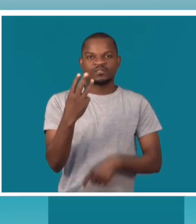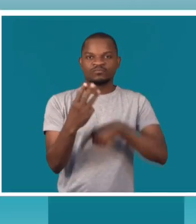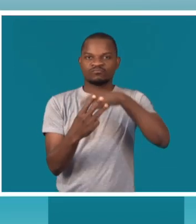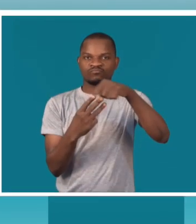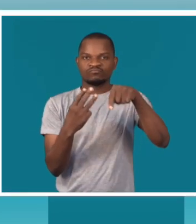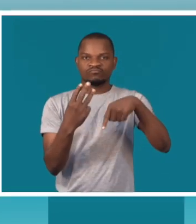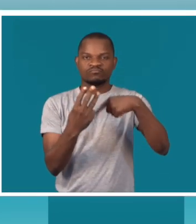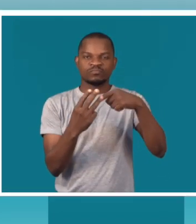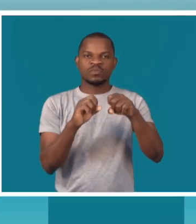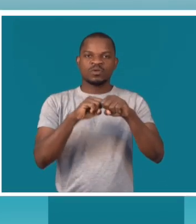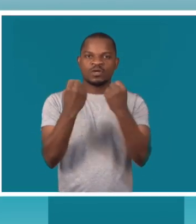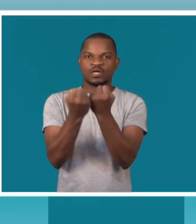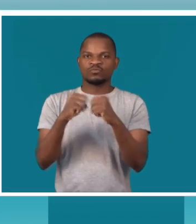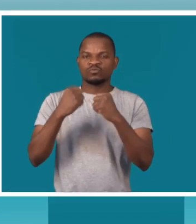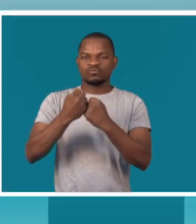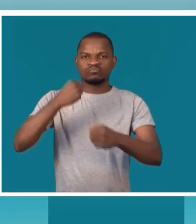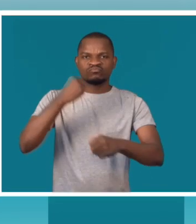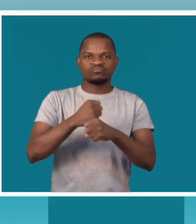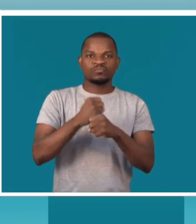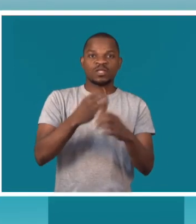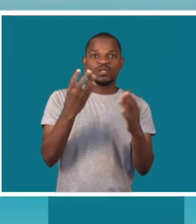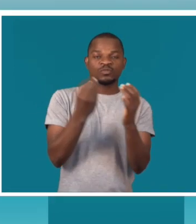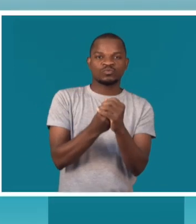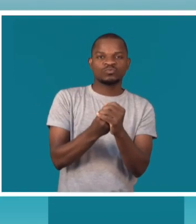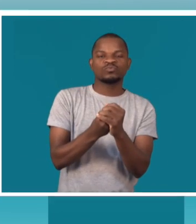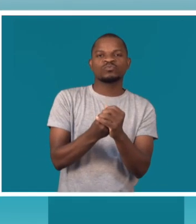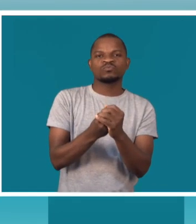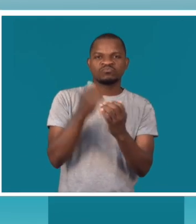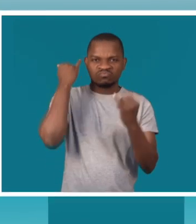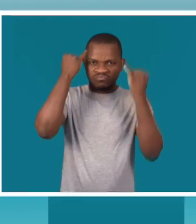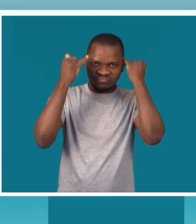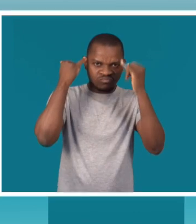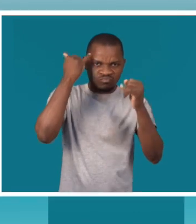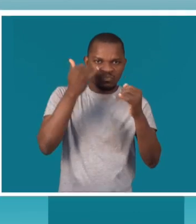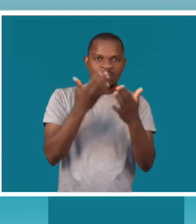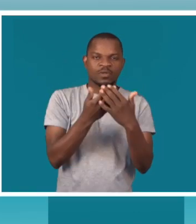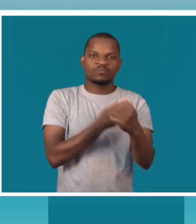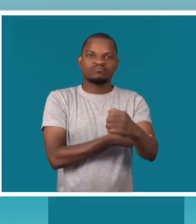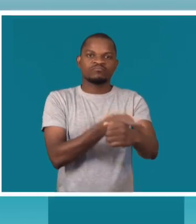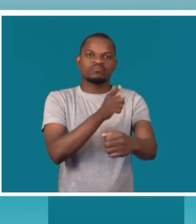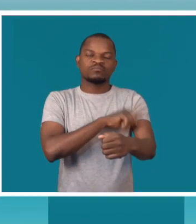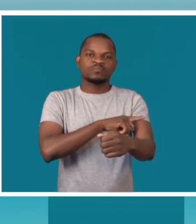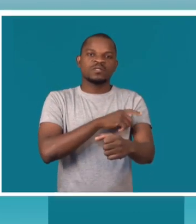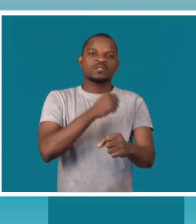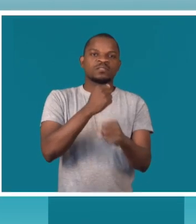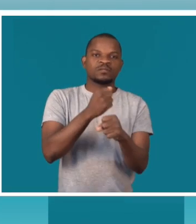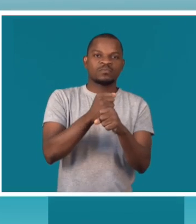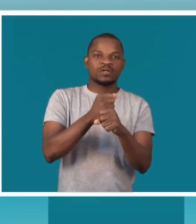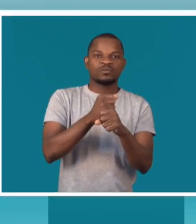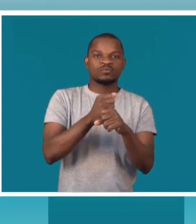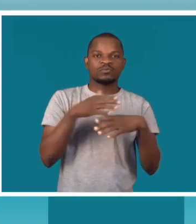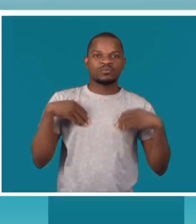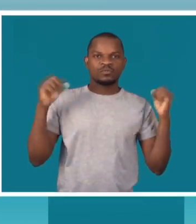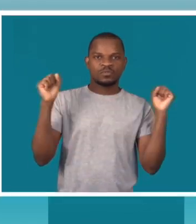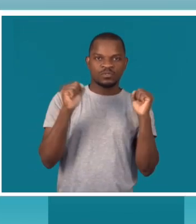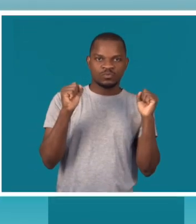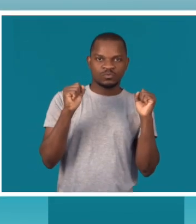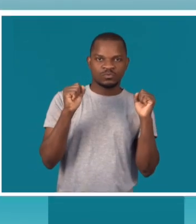organizações, diversas atividades e iniciativas para reforçar a sua intervenção na área da saúde. Este ato